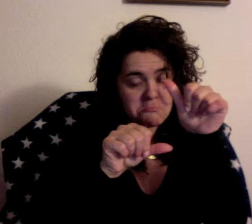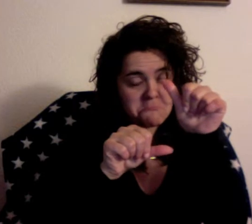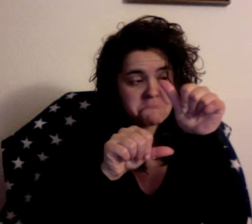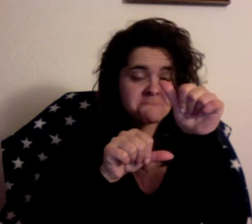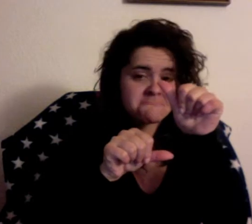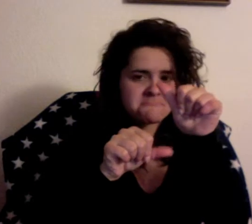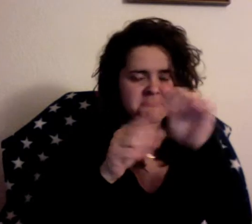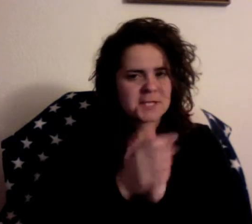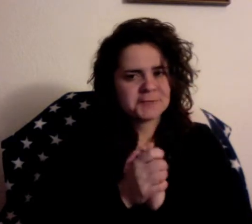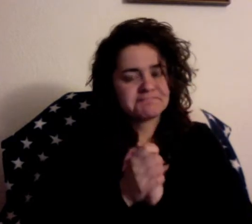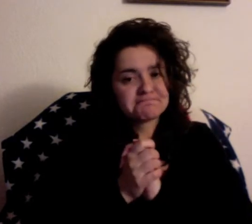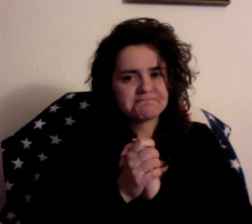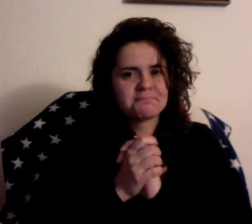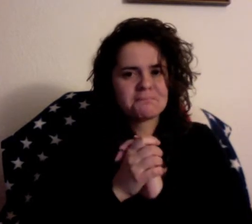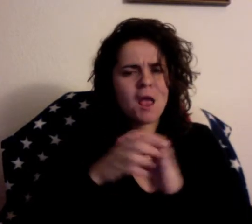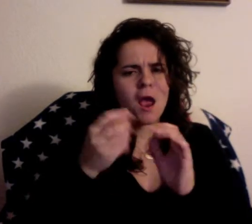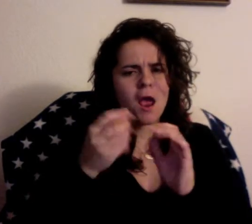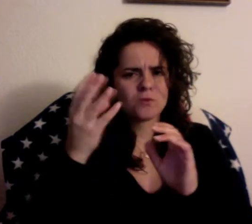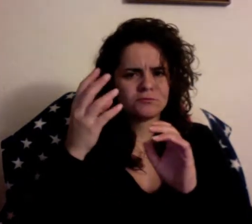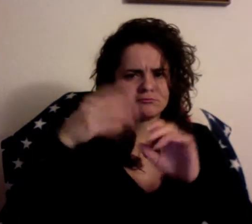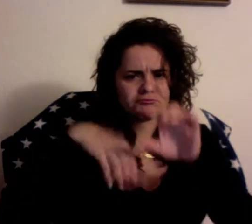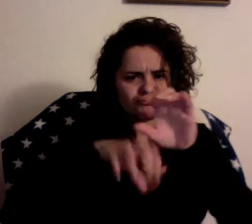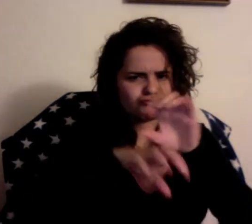Ya quiero Para salvar